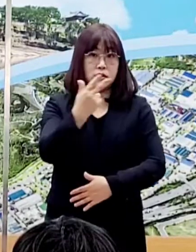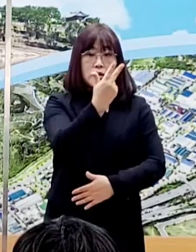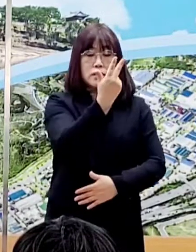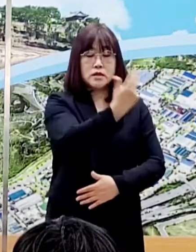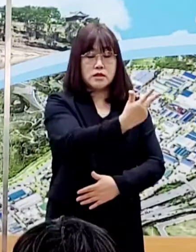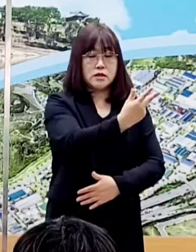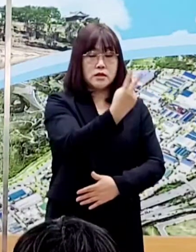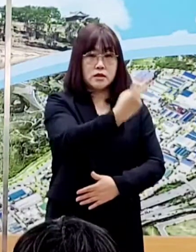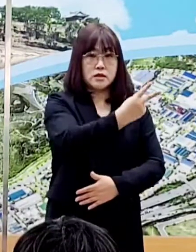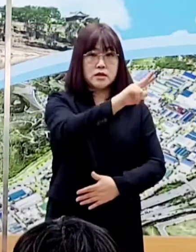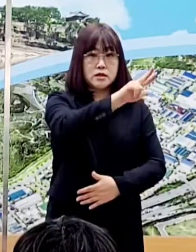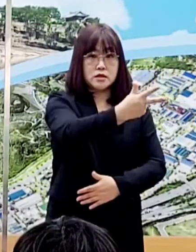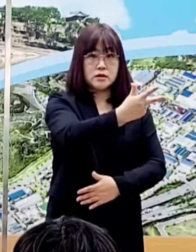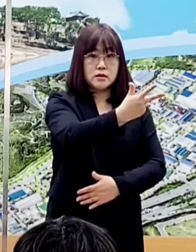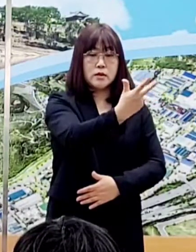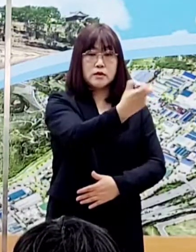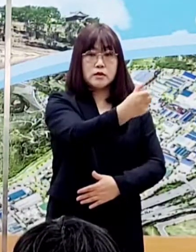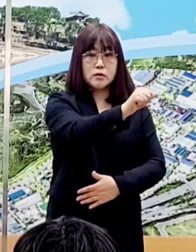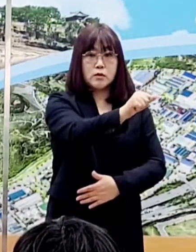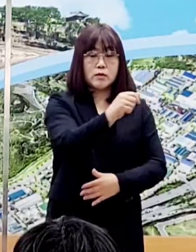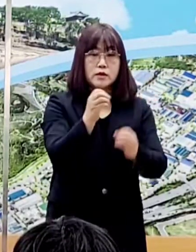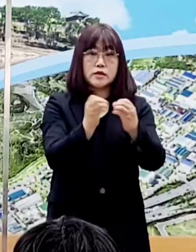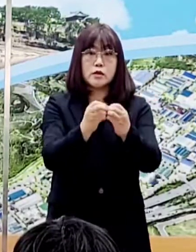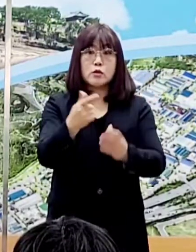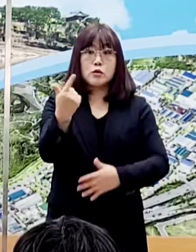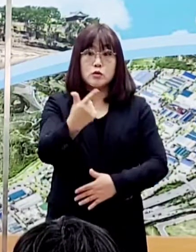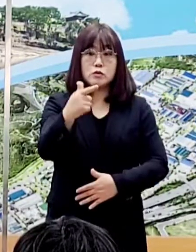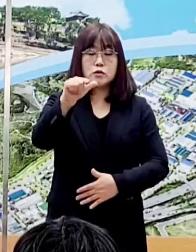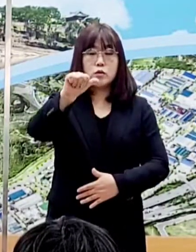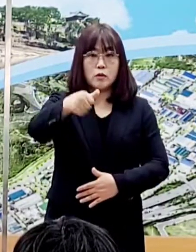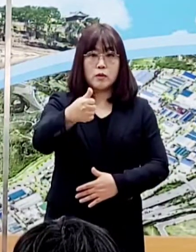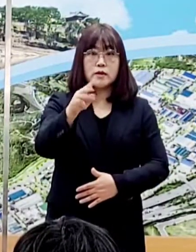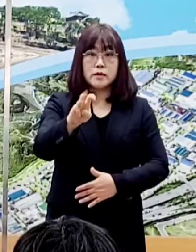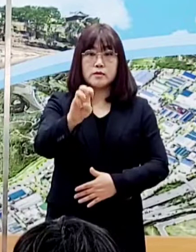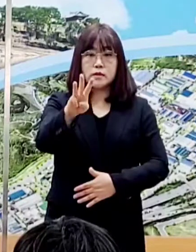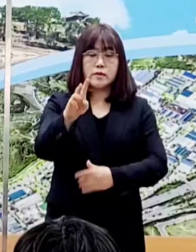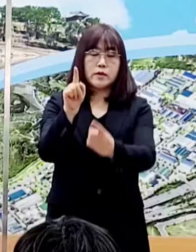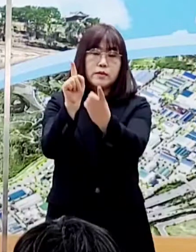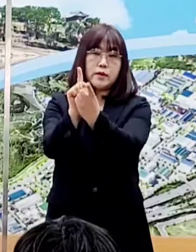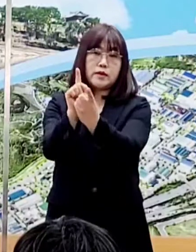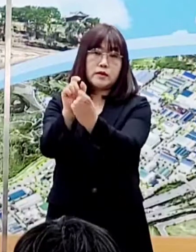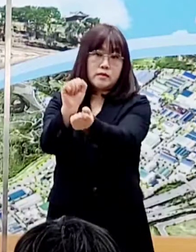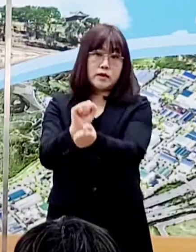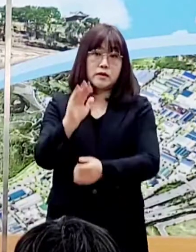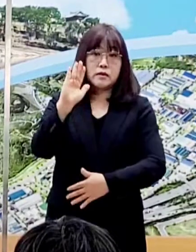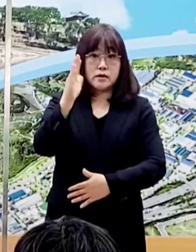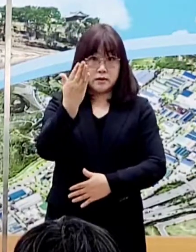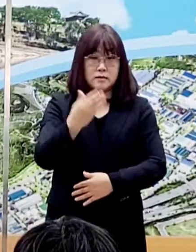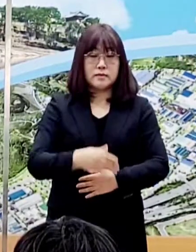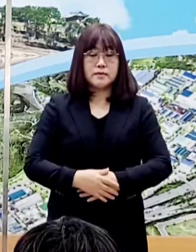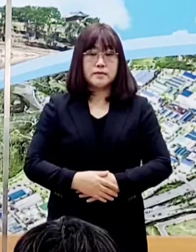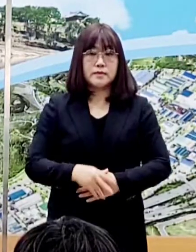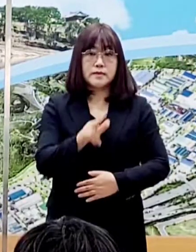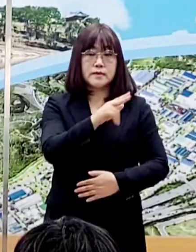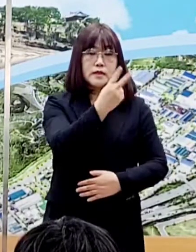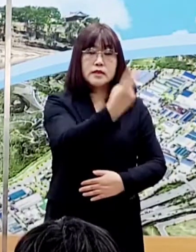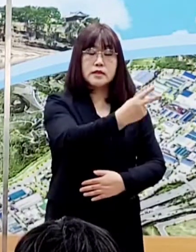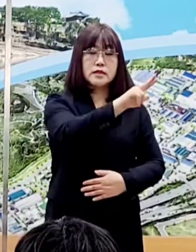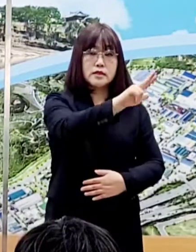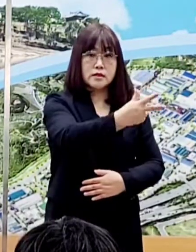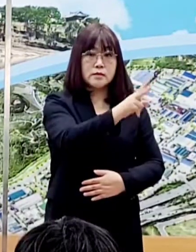진주 2725번은 창원 6533번의 접촉자입니다. 진주